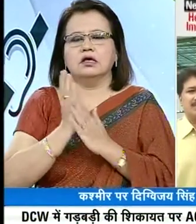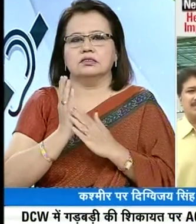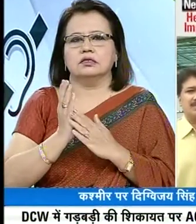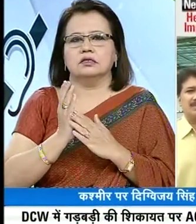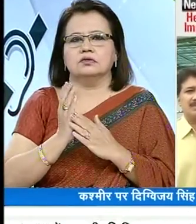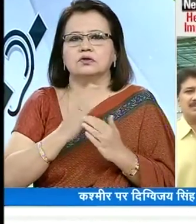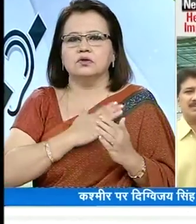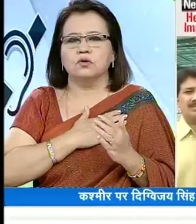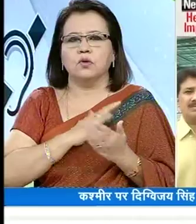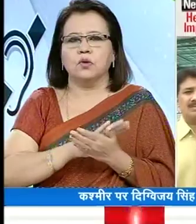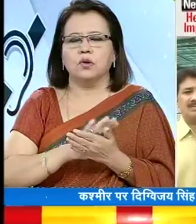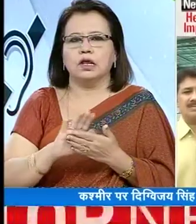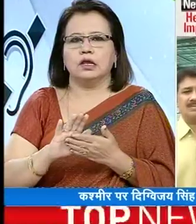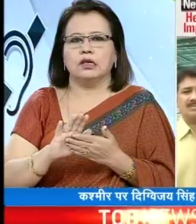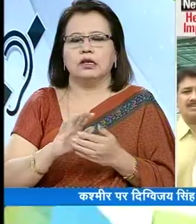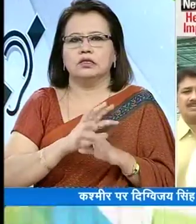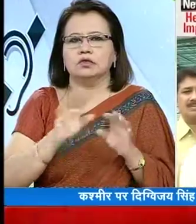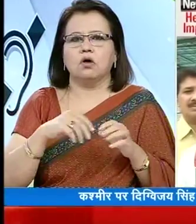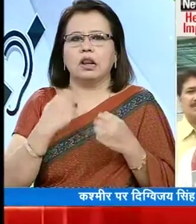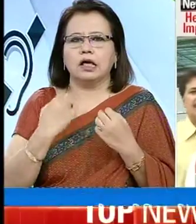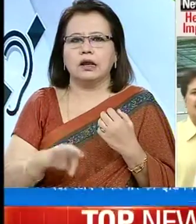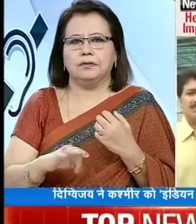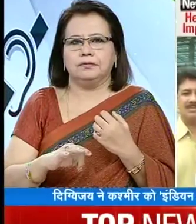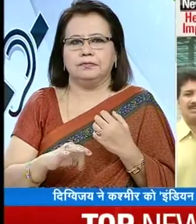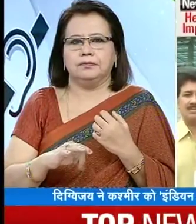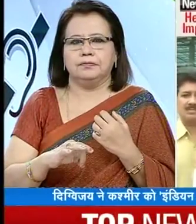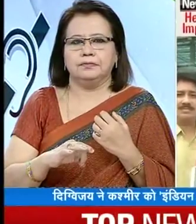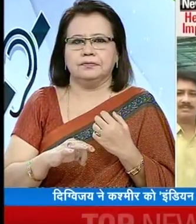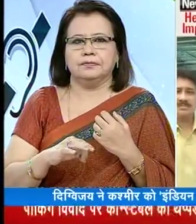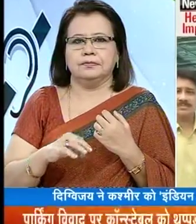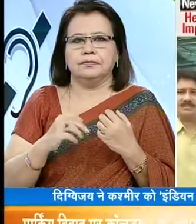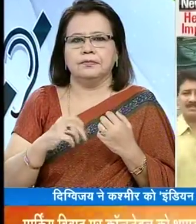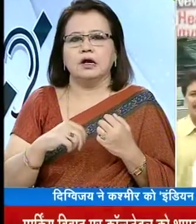इससे हाला सुधरेंगे नहीं बिगडेंगे इंडियन ऑक्पाइट कश्मीर आपने गलता है